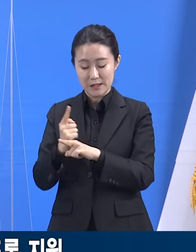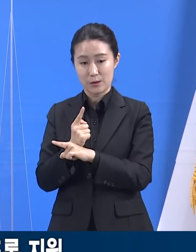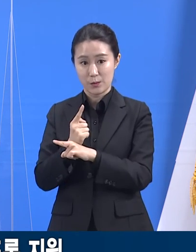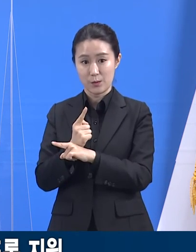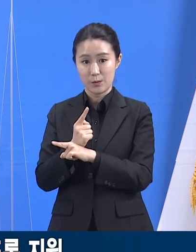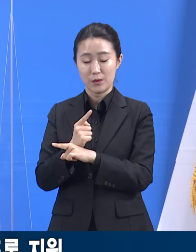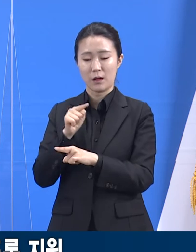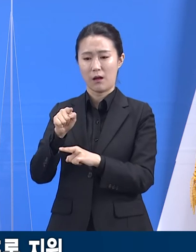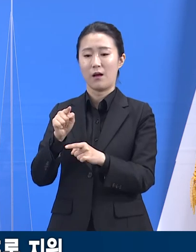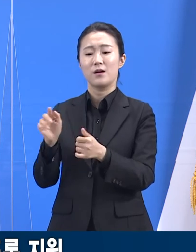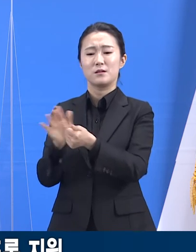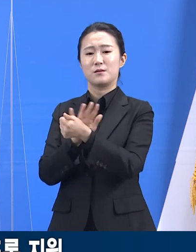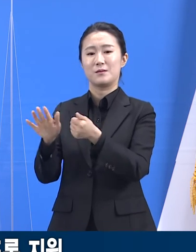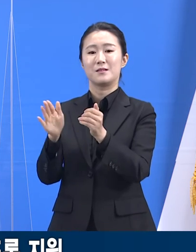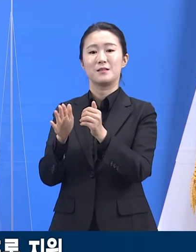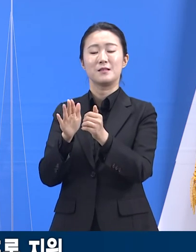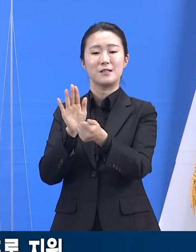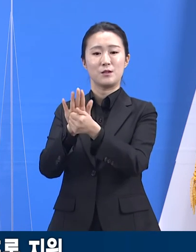제공합니다.